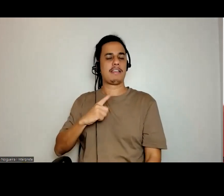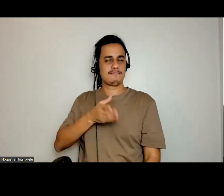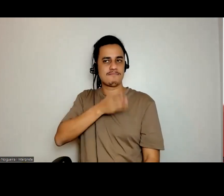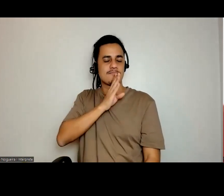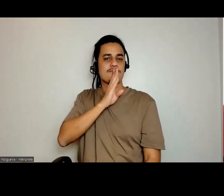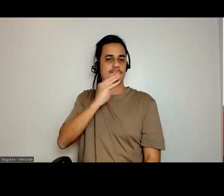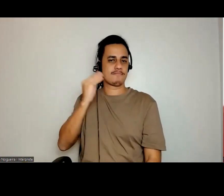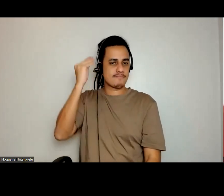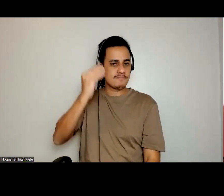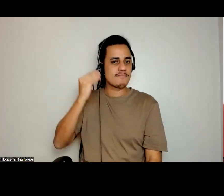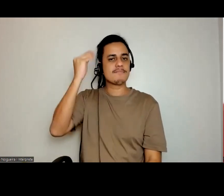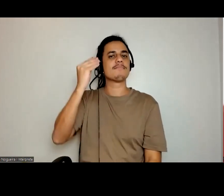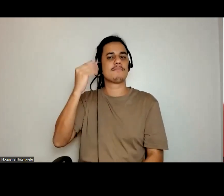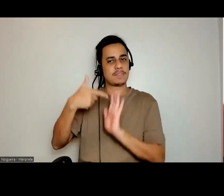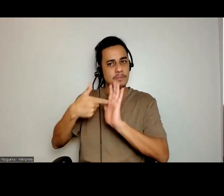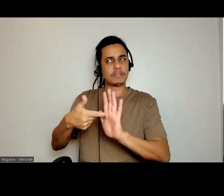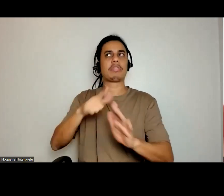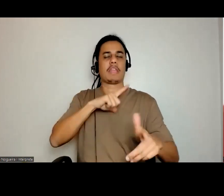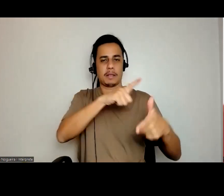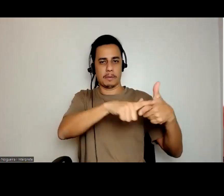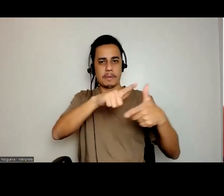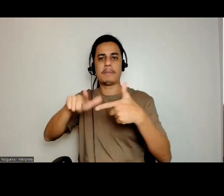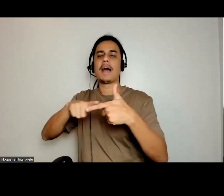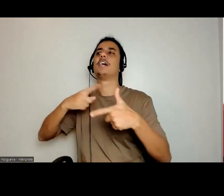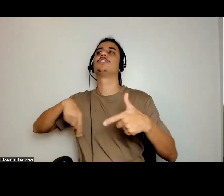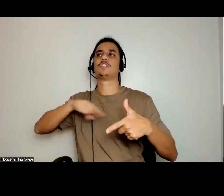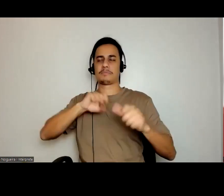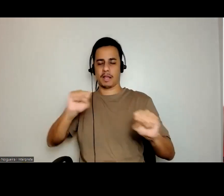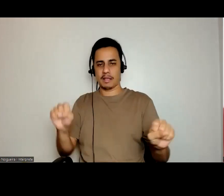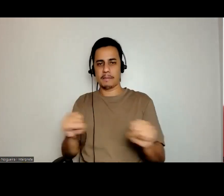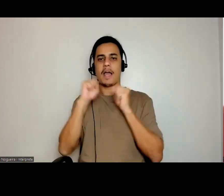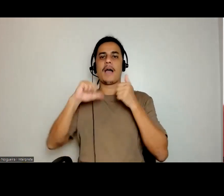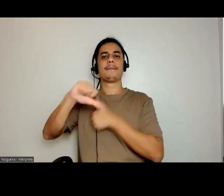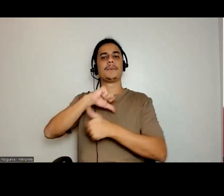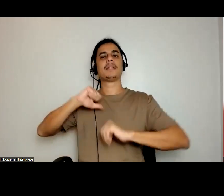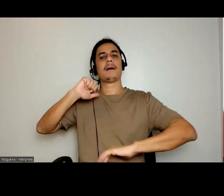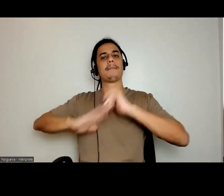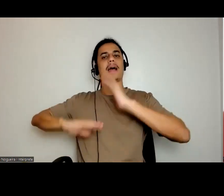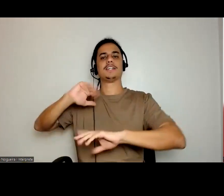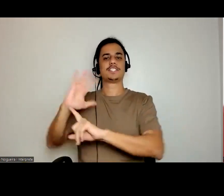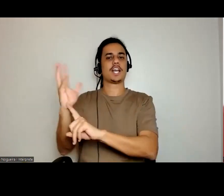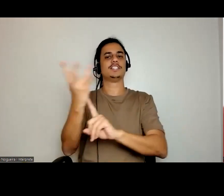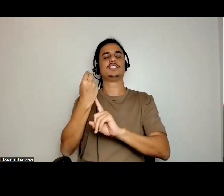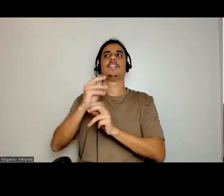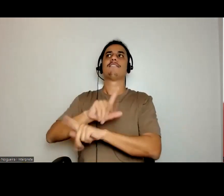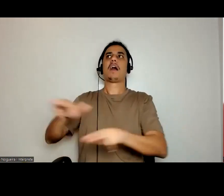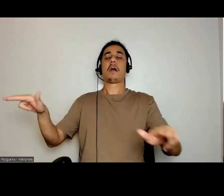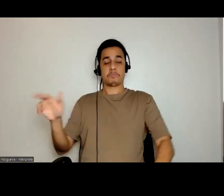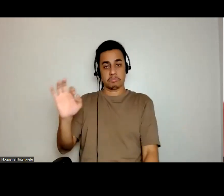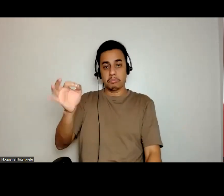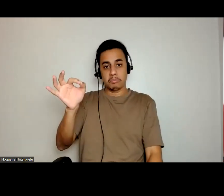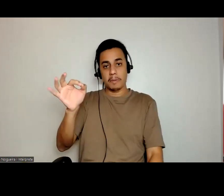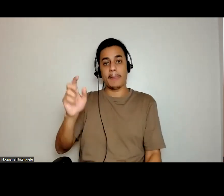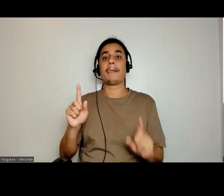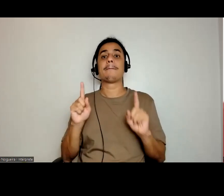acho que é problemático, sim, acho que a gente pode subverter um pouco isso a partir de práticas artísticas diversas. Só